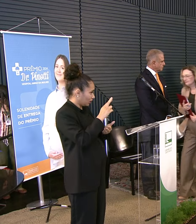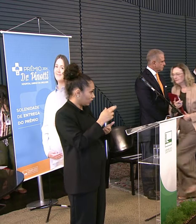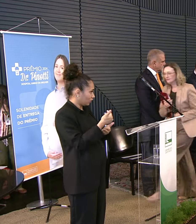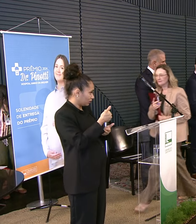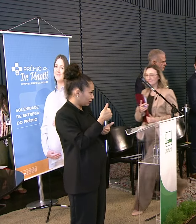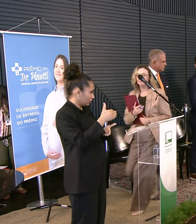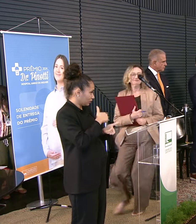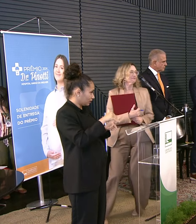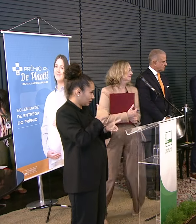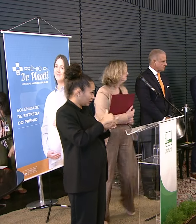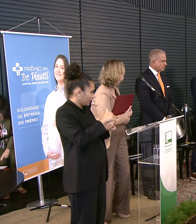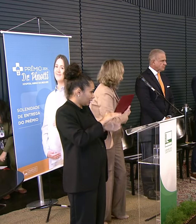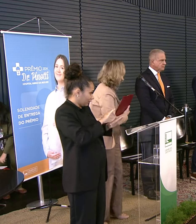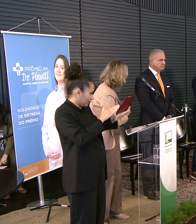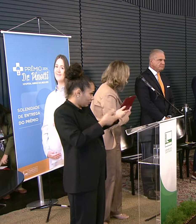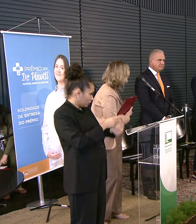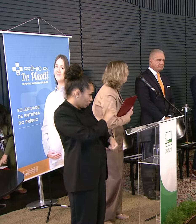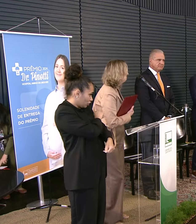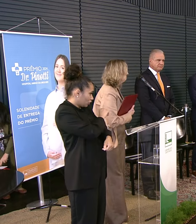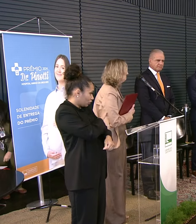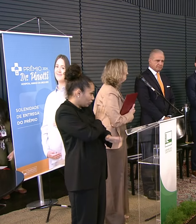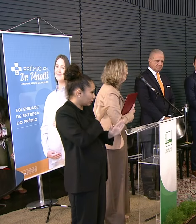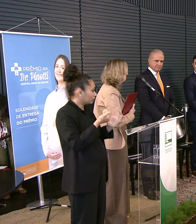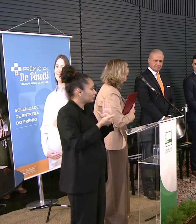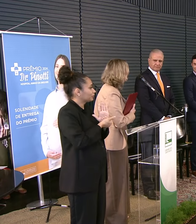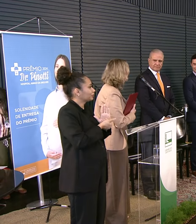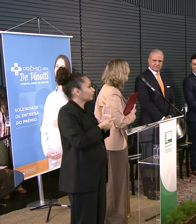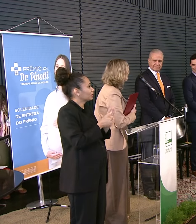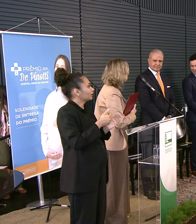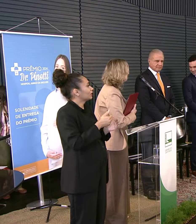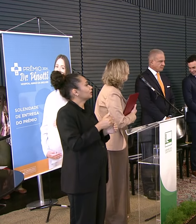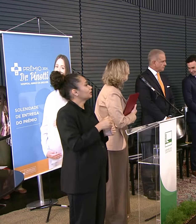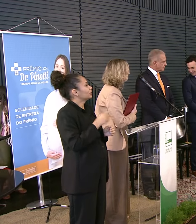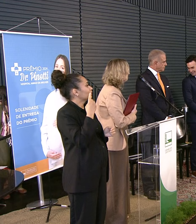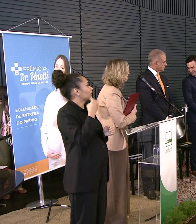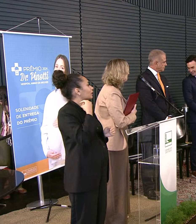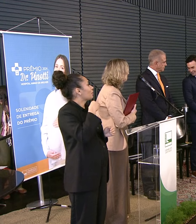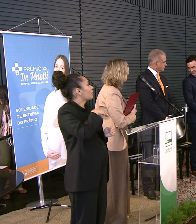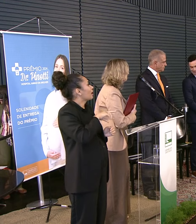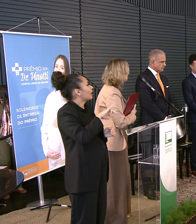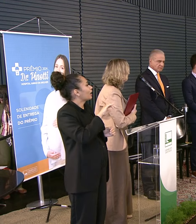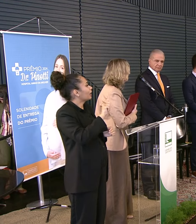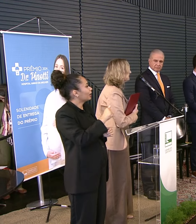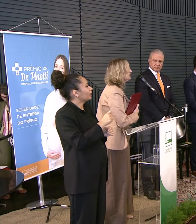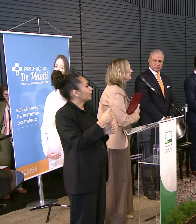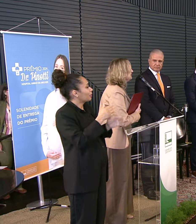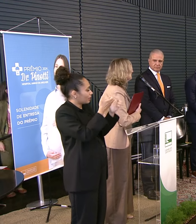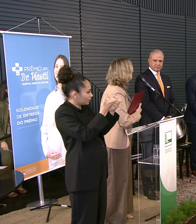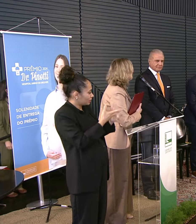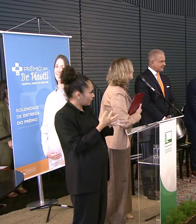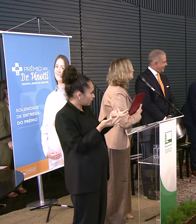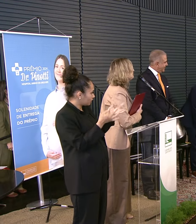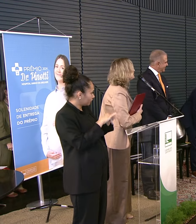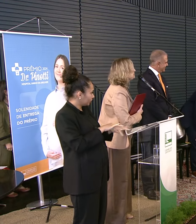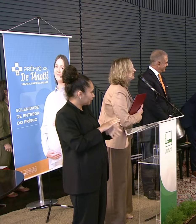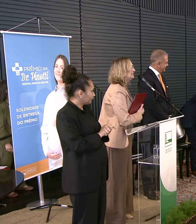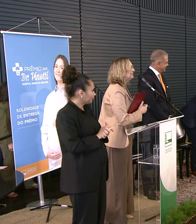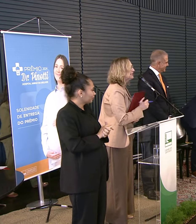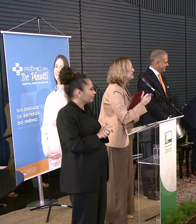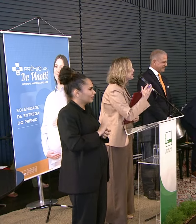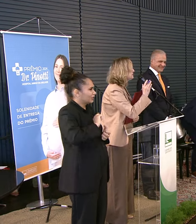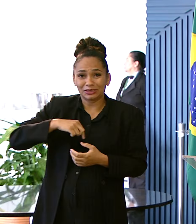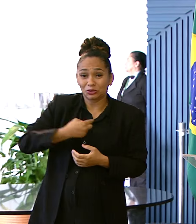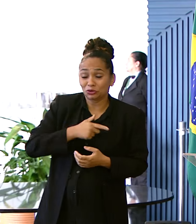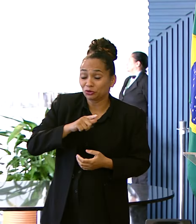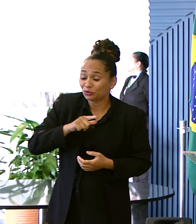Secretária Da Mesa Diretora Da Câmara dos Deputados Deputada Maria do Rosário Para as considerações finais Tivemos uma